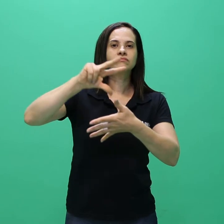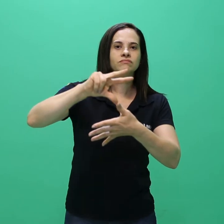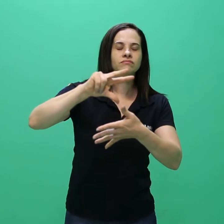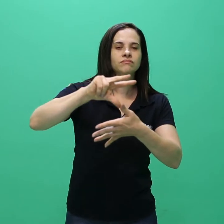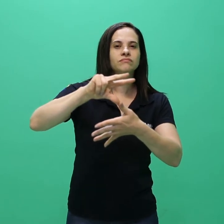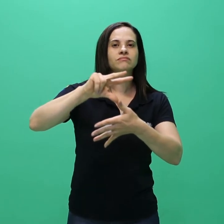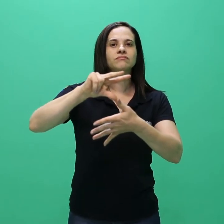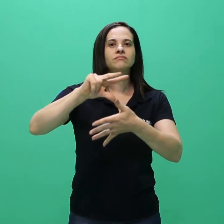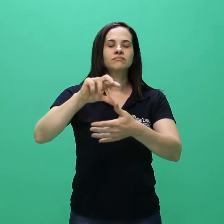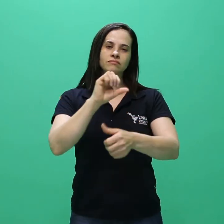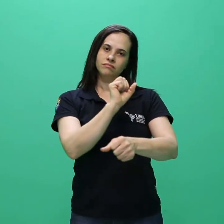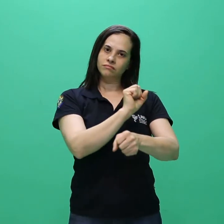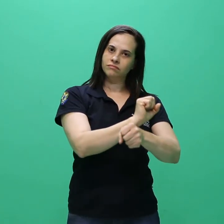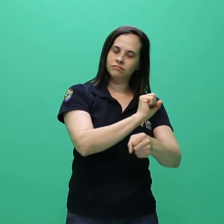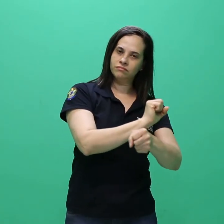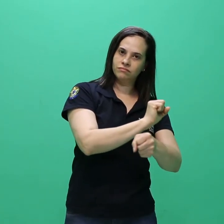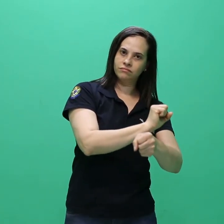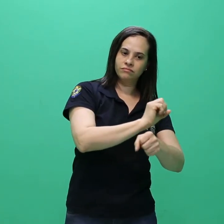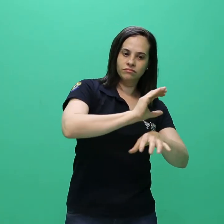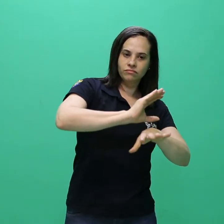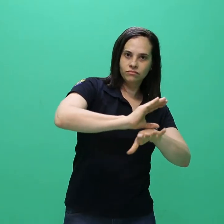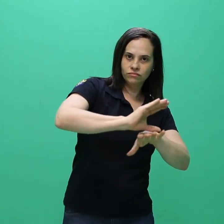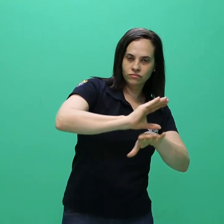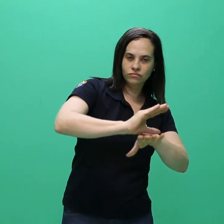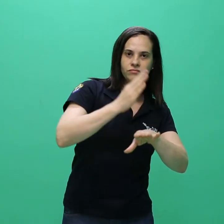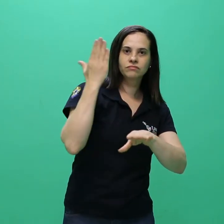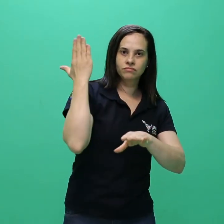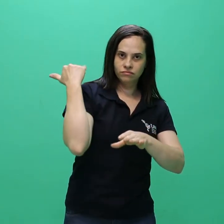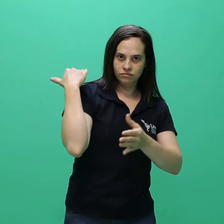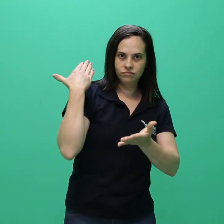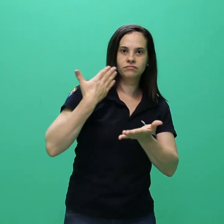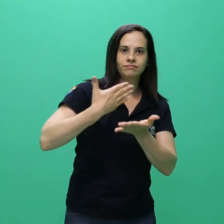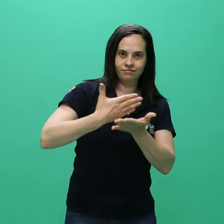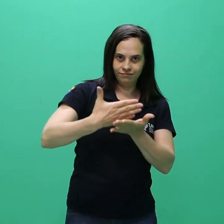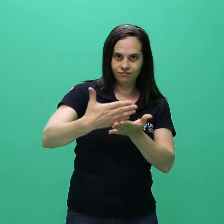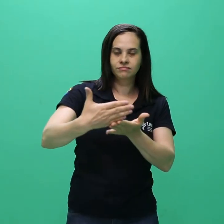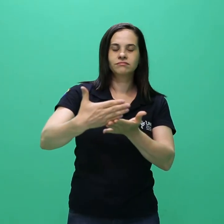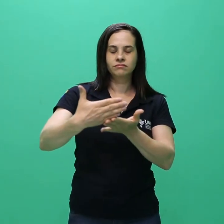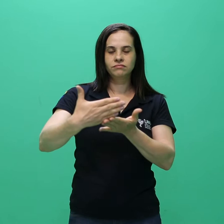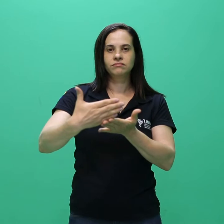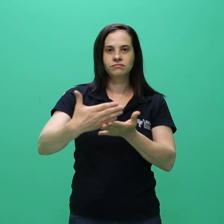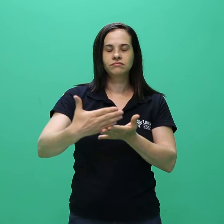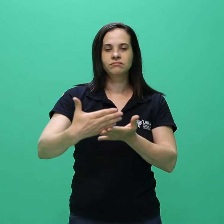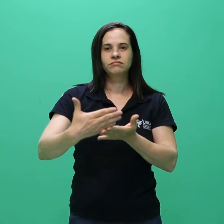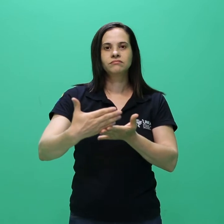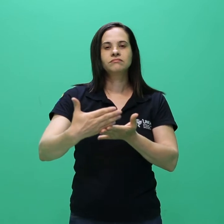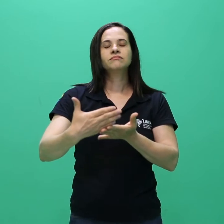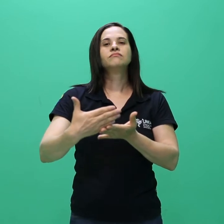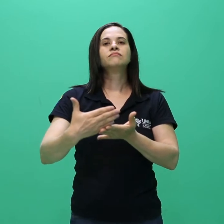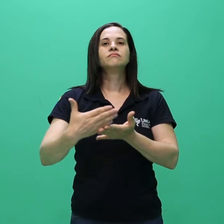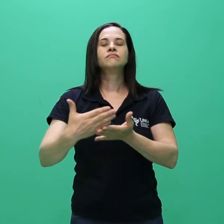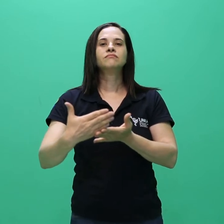desde a interrupção do curso até a data de publicação do presente edital.